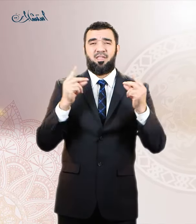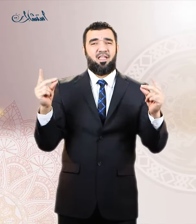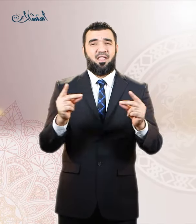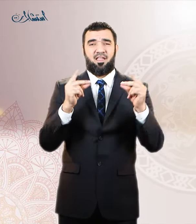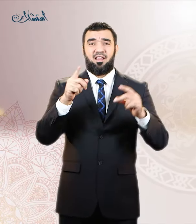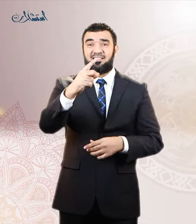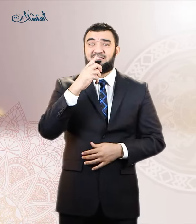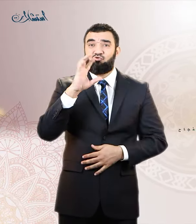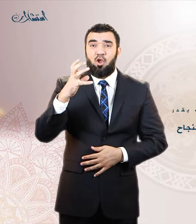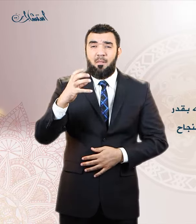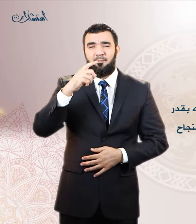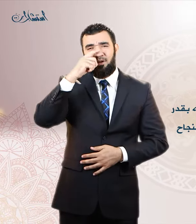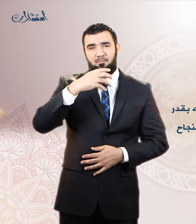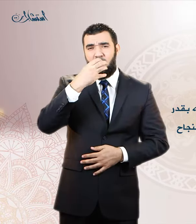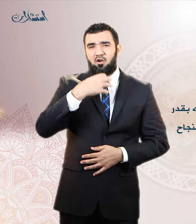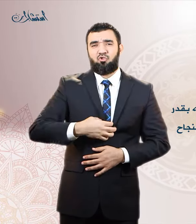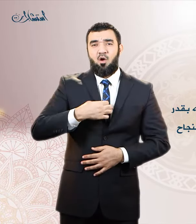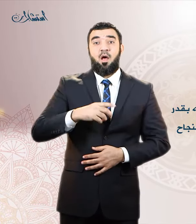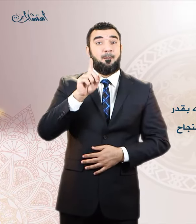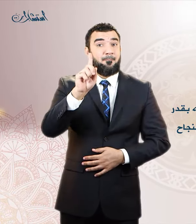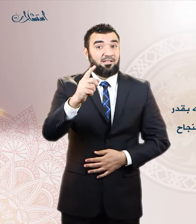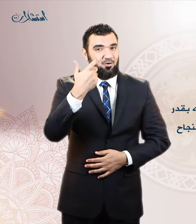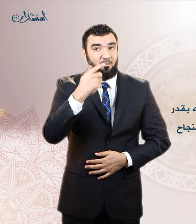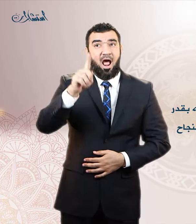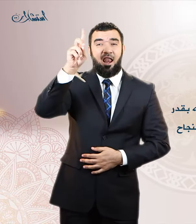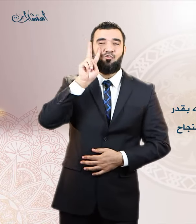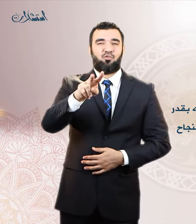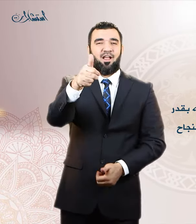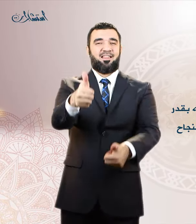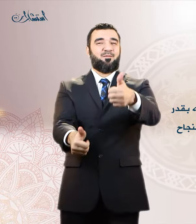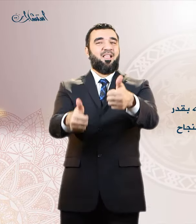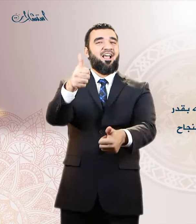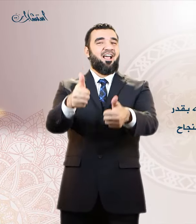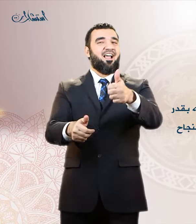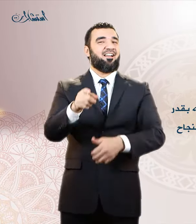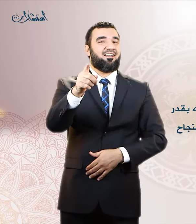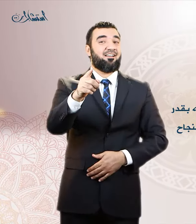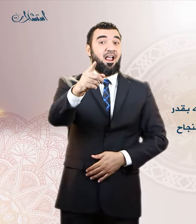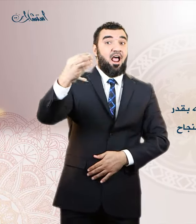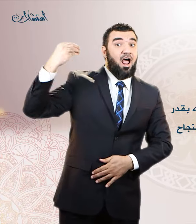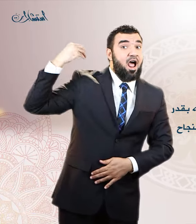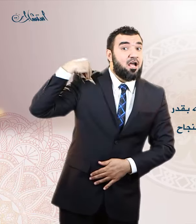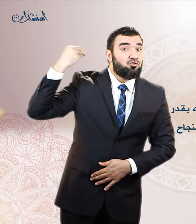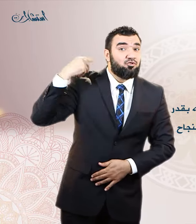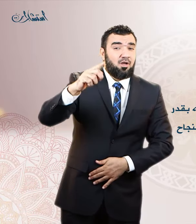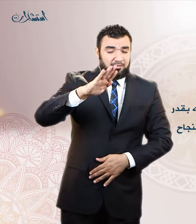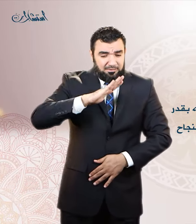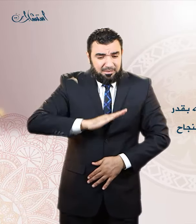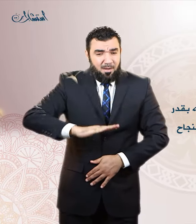ولكنك في ميدان اختبار واجرك ودرجتك عند الله بقدر ما تبذله من